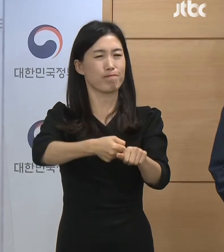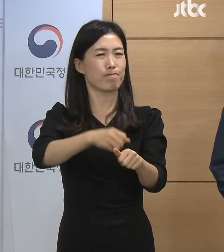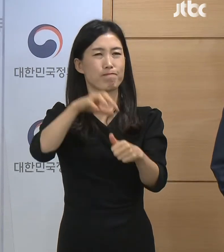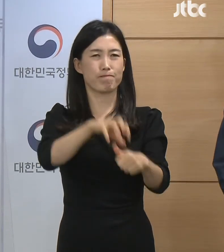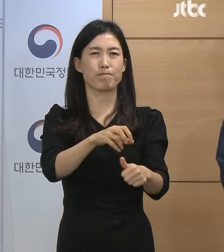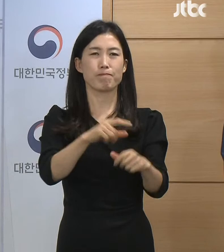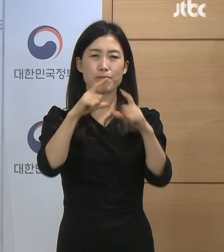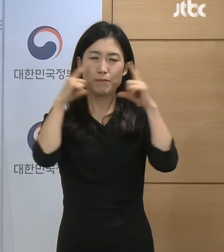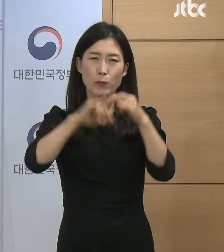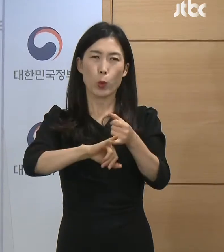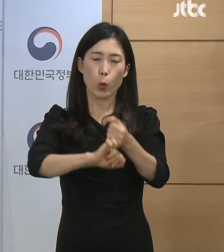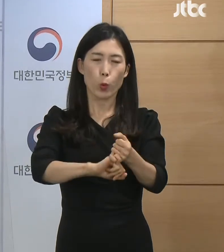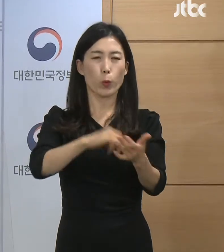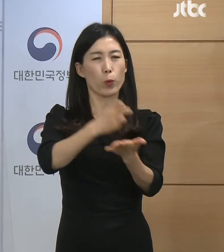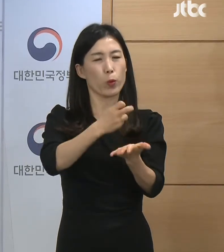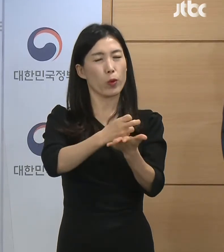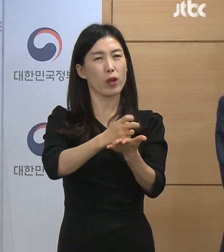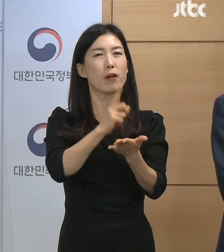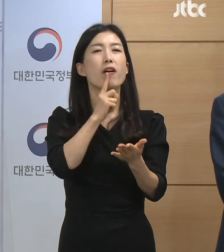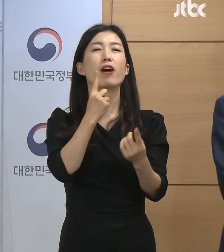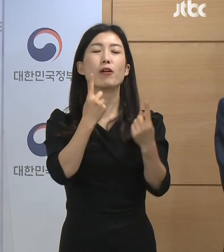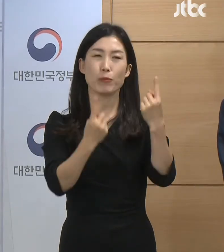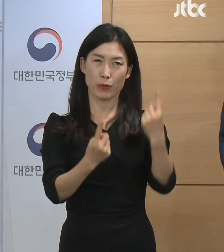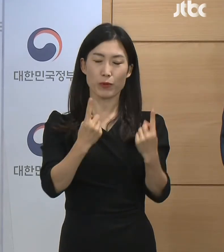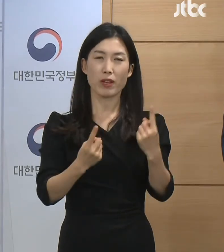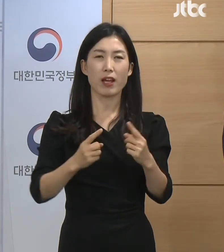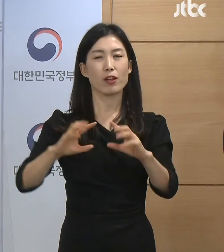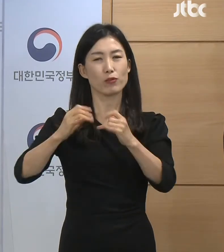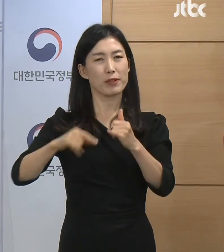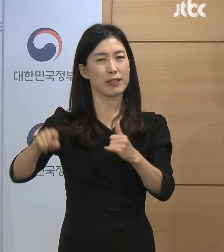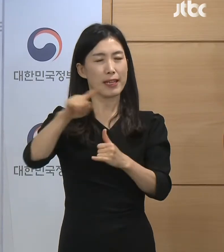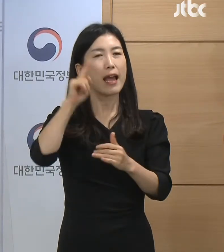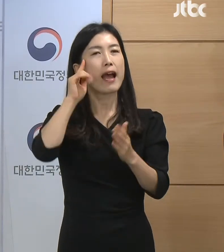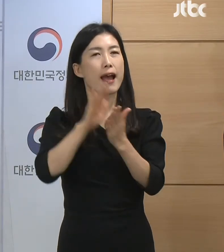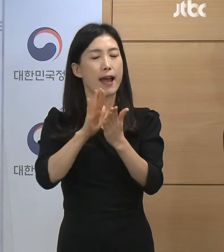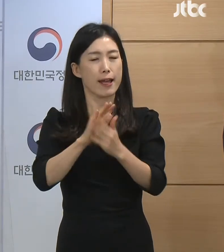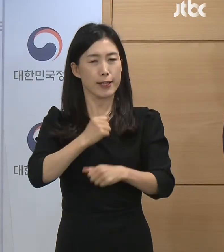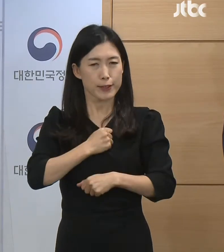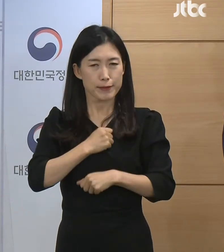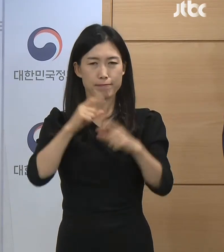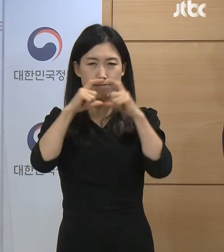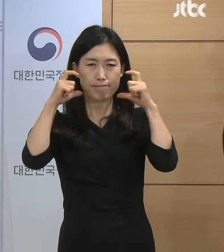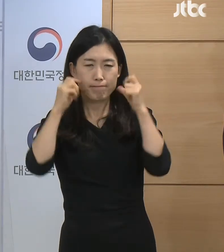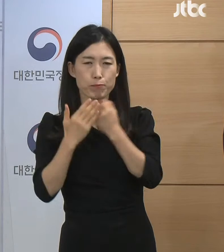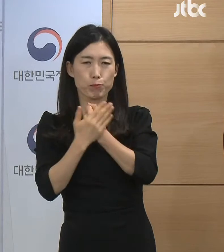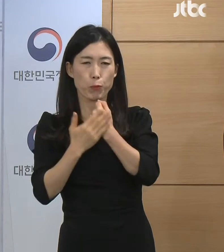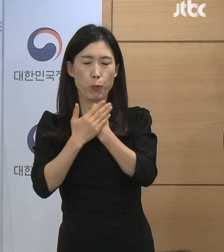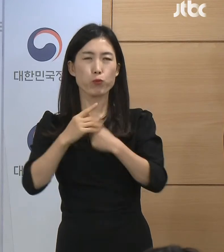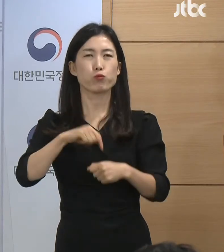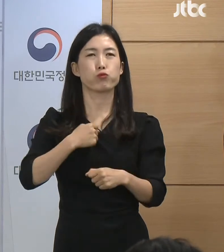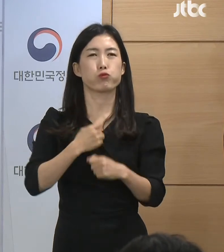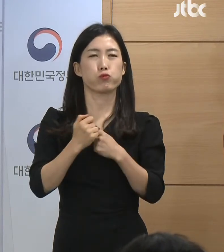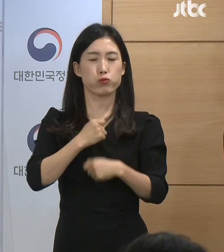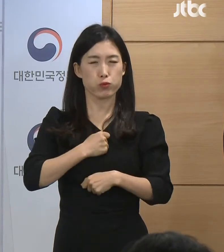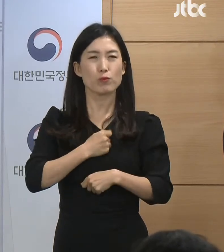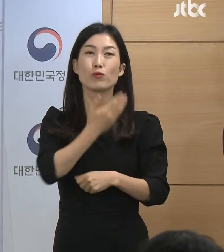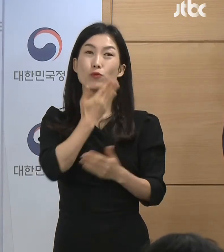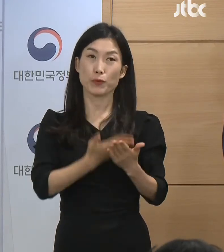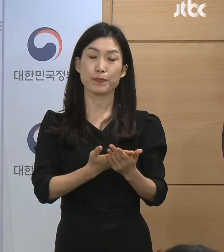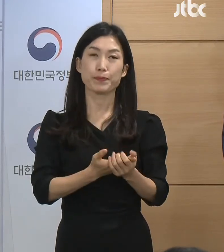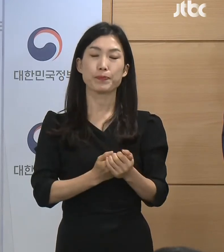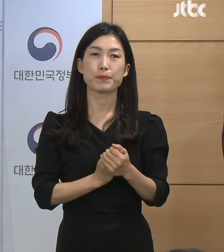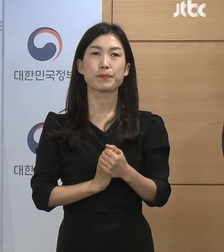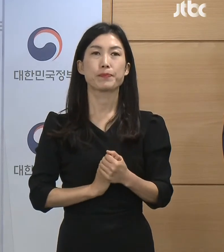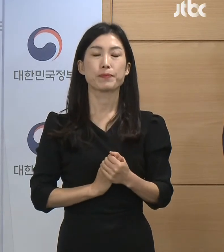국민의 참여에 따른 방역수칙 생활화가 중요합니다. 마스크 착용 의무도 현재의